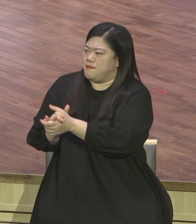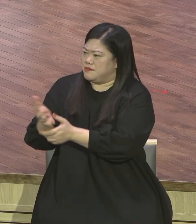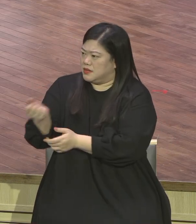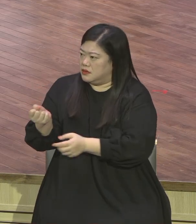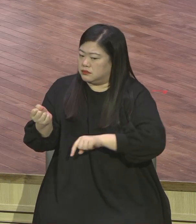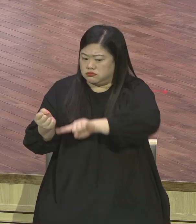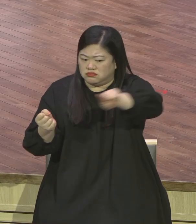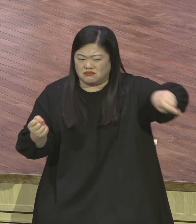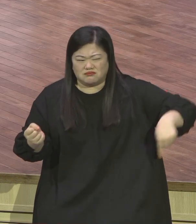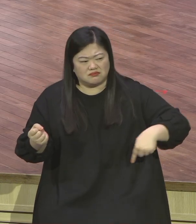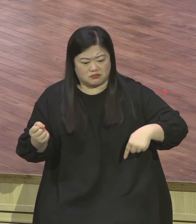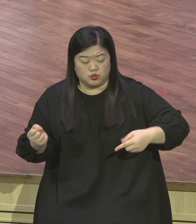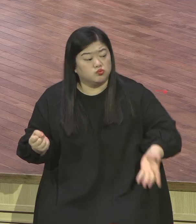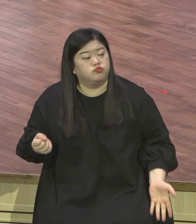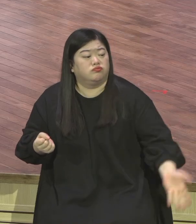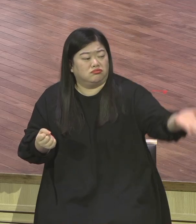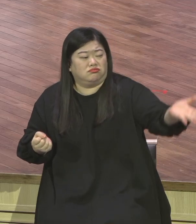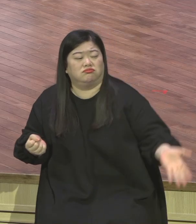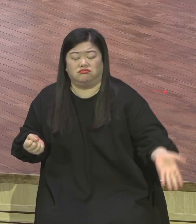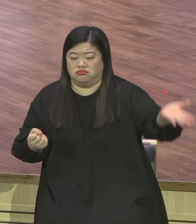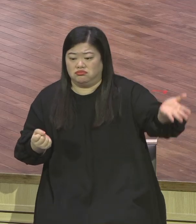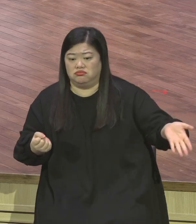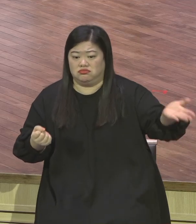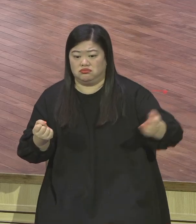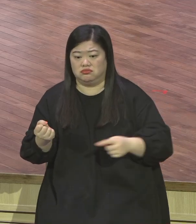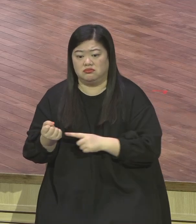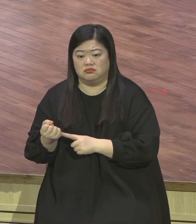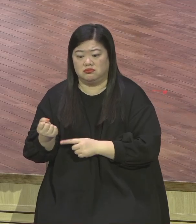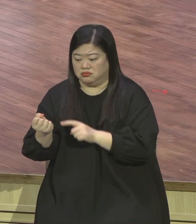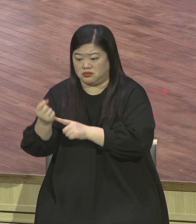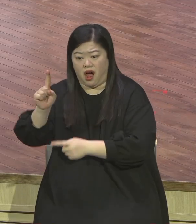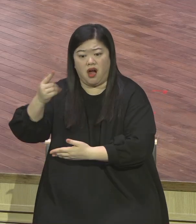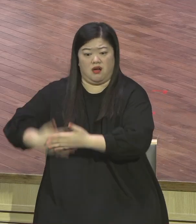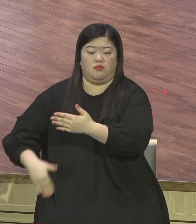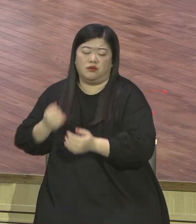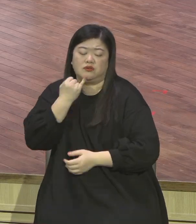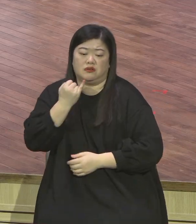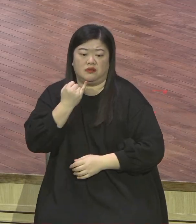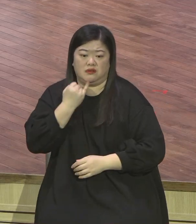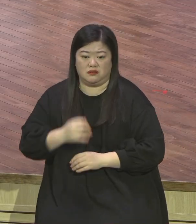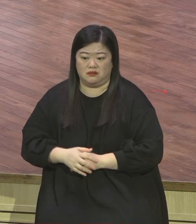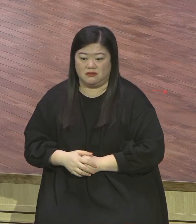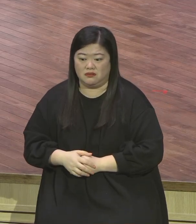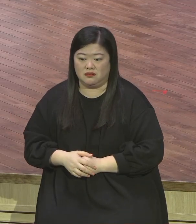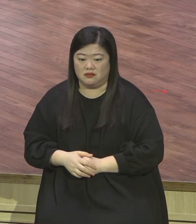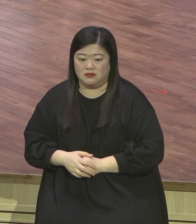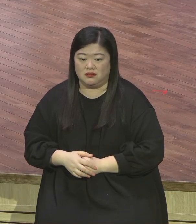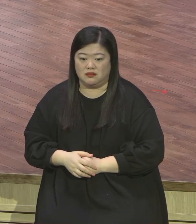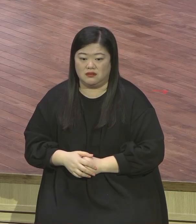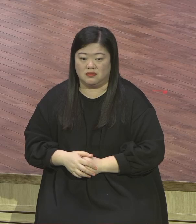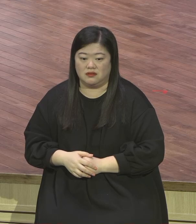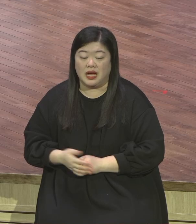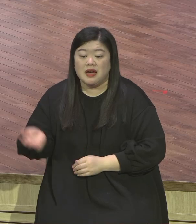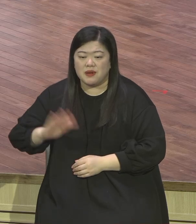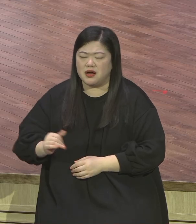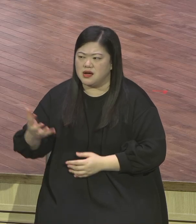생명 살리는 응답의 자리로 나가게 되어 있다 그것도 억지로 부담스럽게 하는 것이 아니라